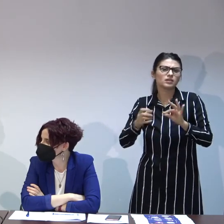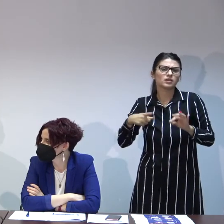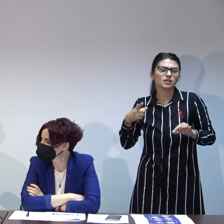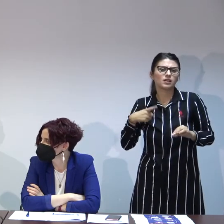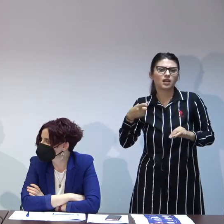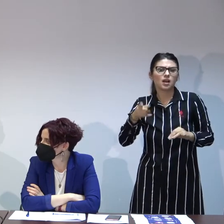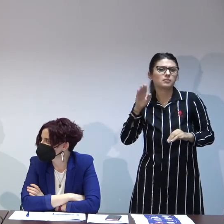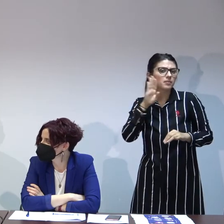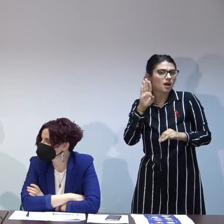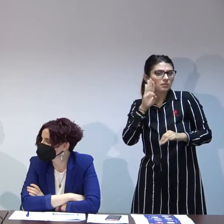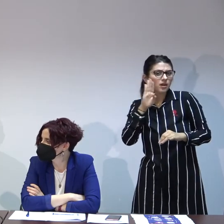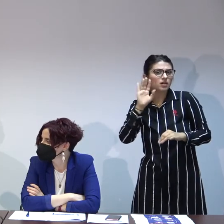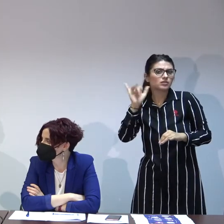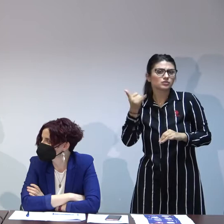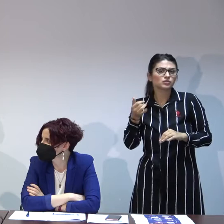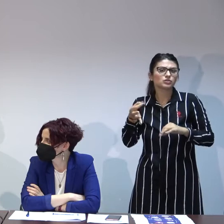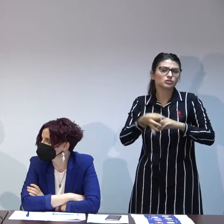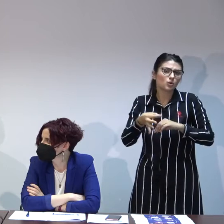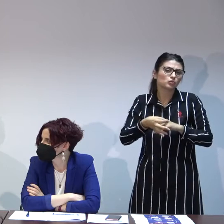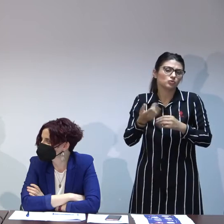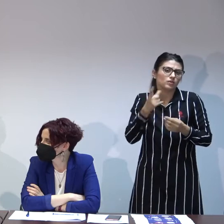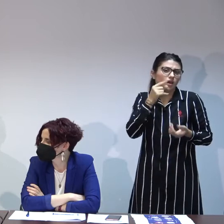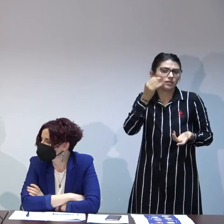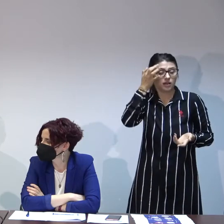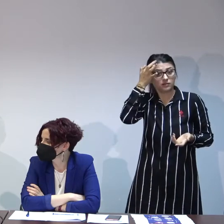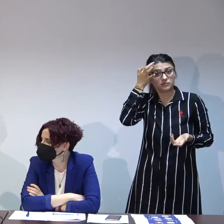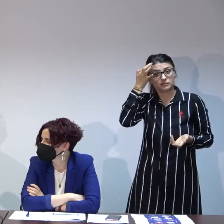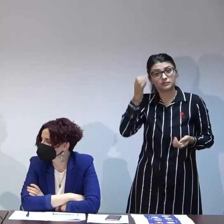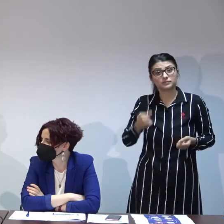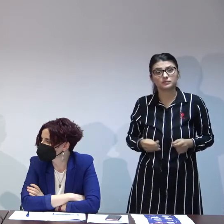mămica și soțul ei tot tip și